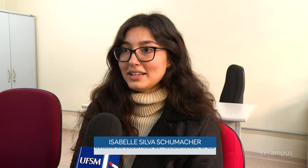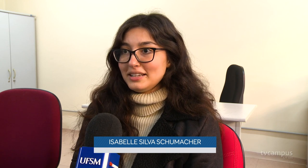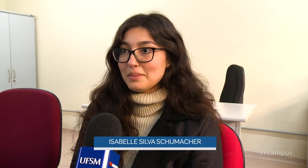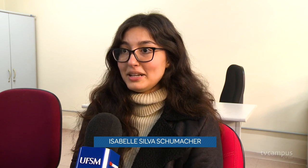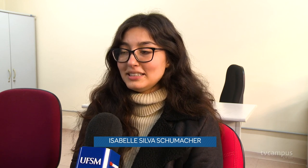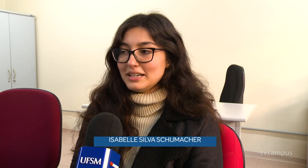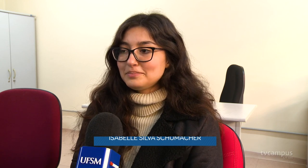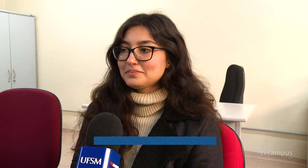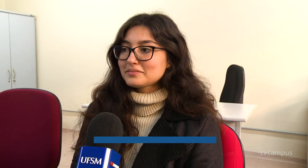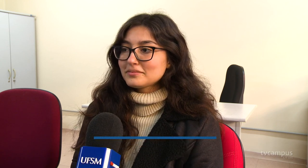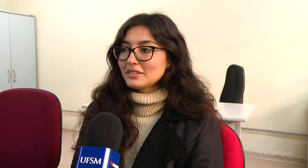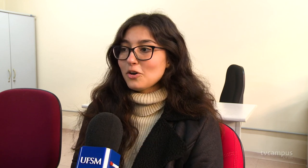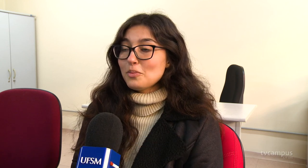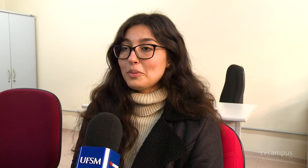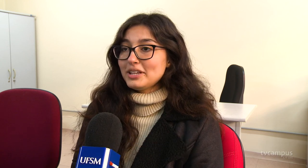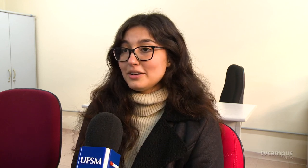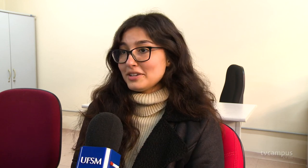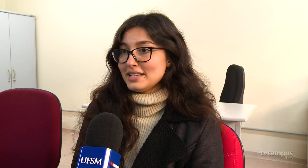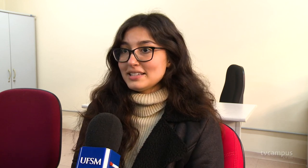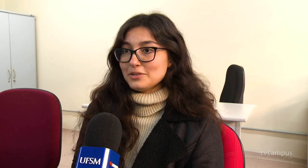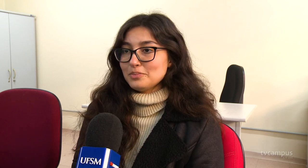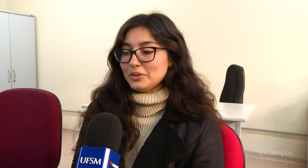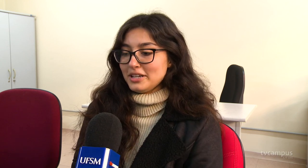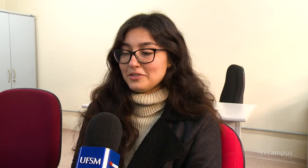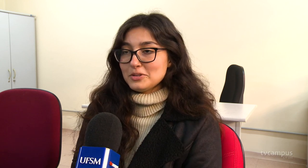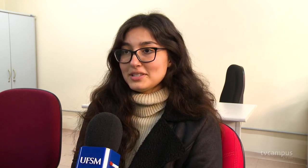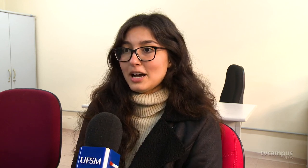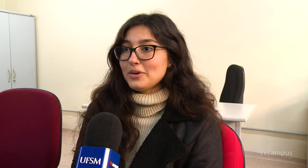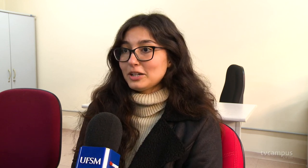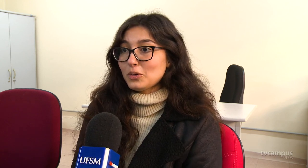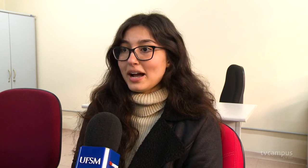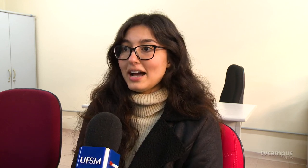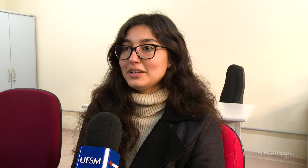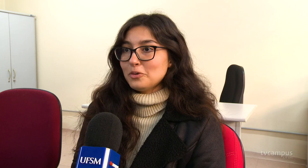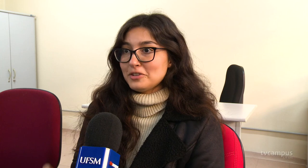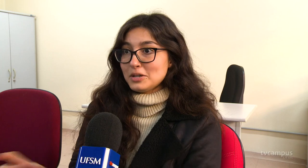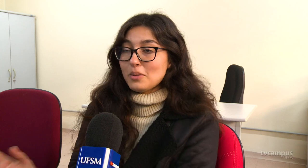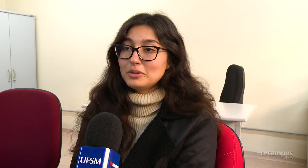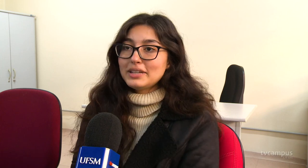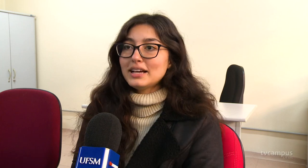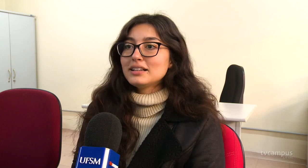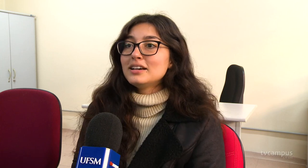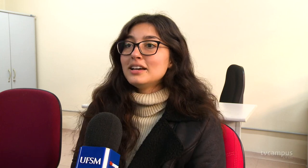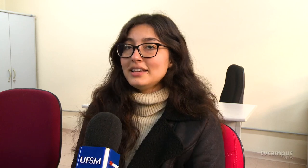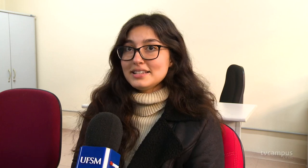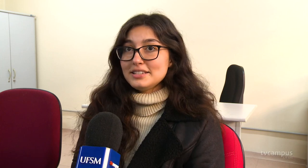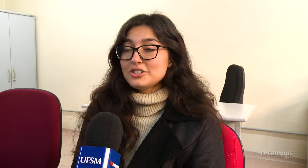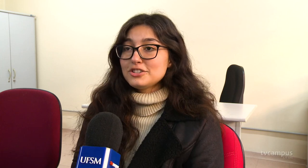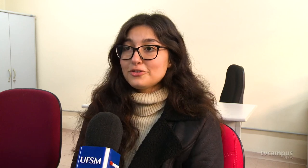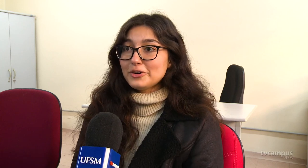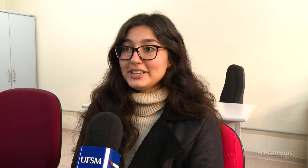queria aprender, como eu poderia fazer, se eu poderia fazer o sinal e ela tocar e fazer com a mão dela. E assim a gente foi.